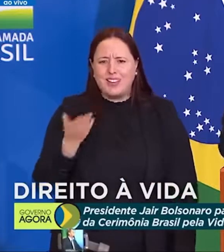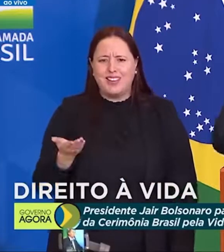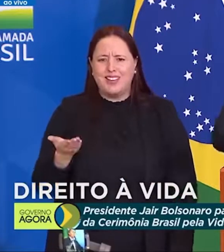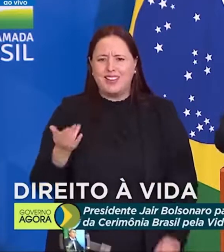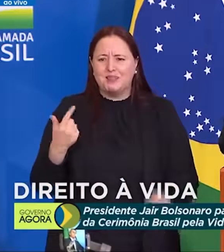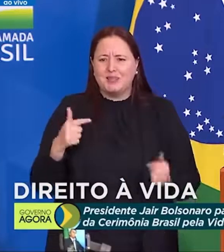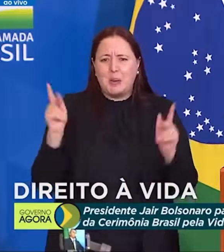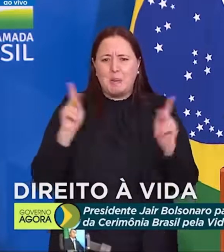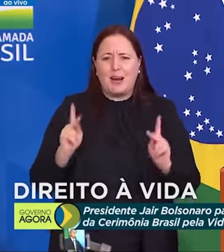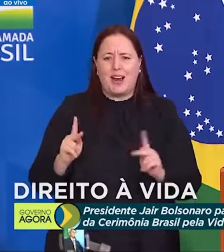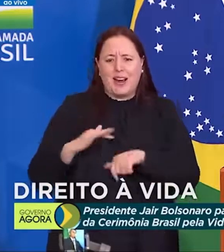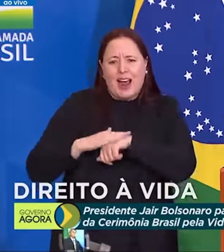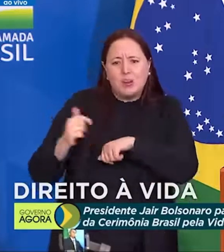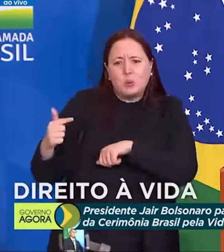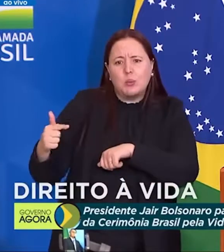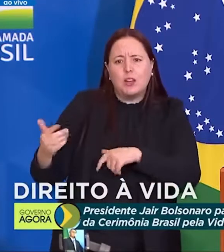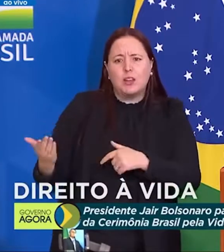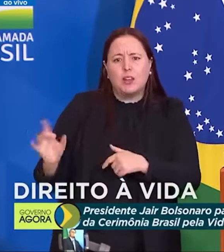não sai de casa.